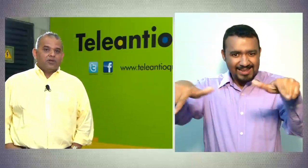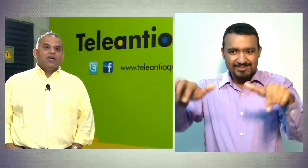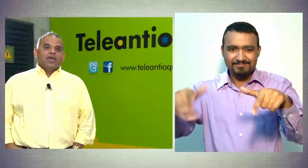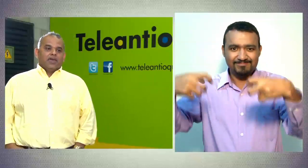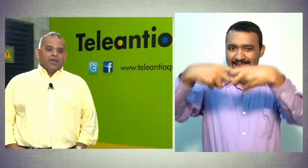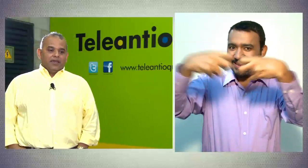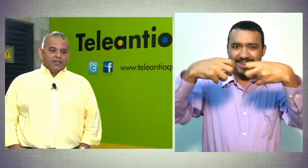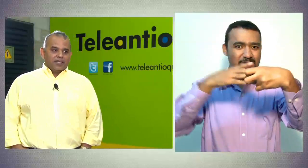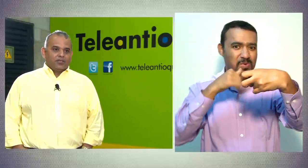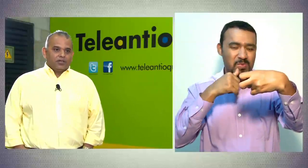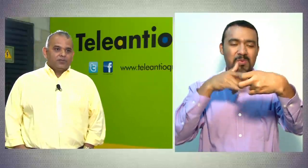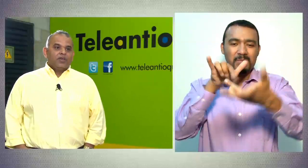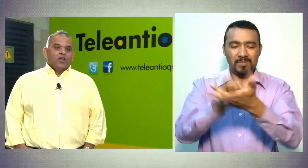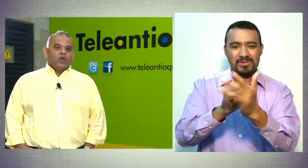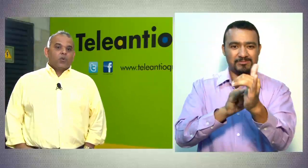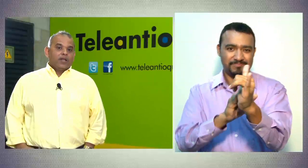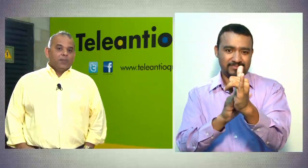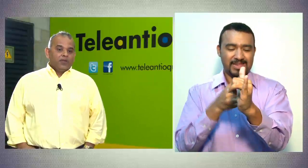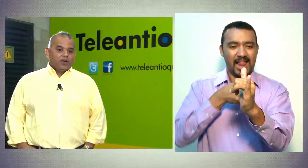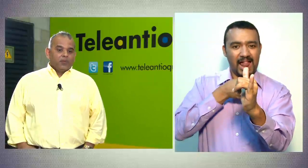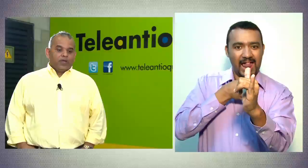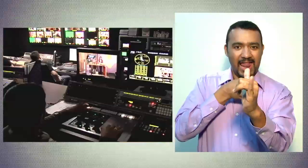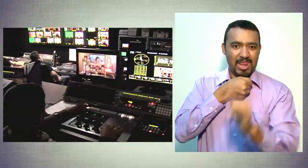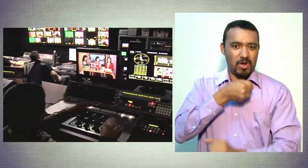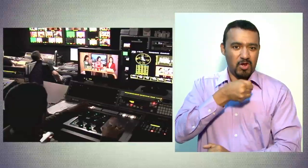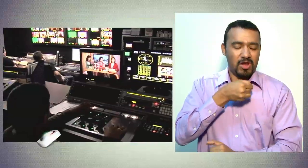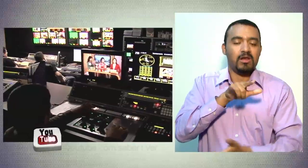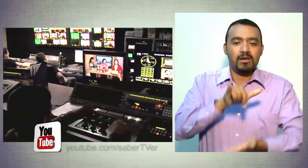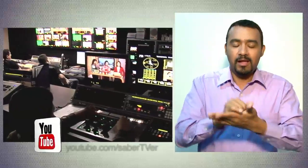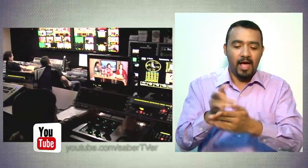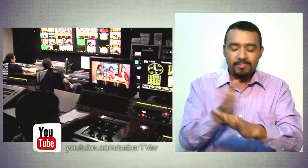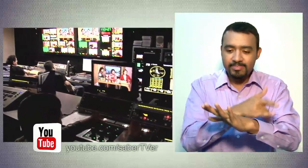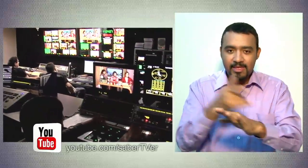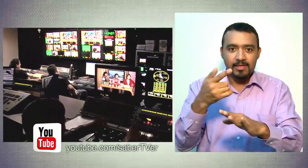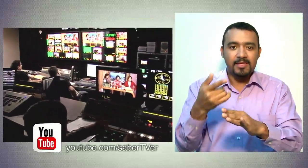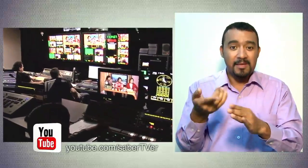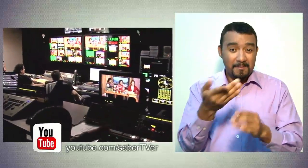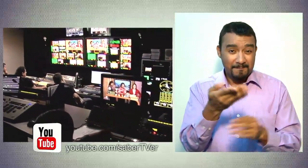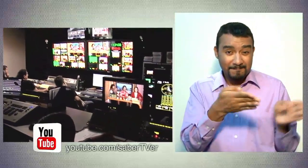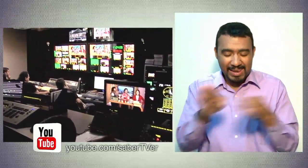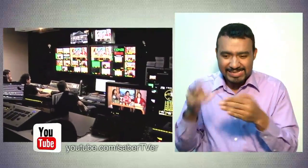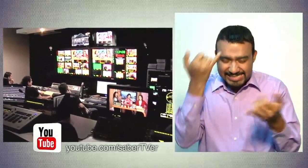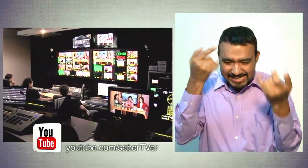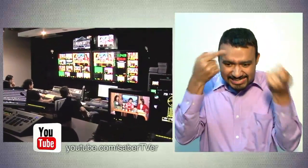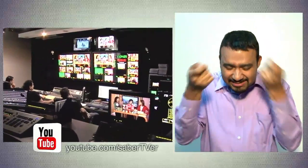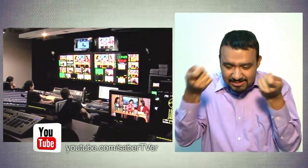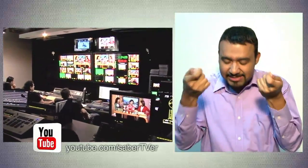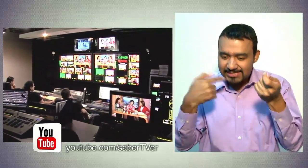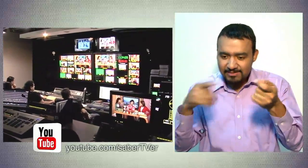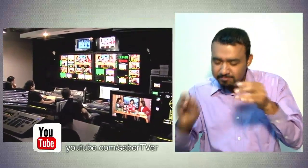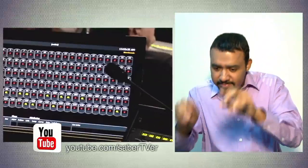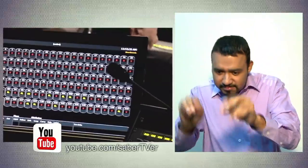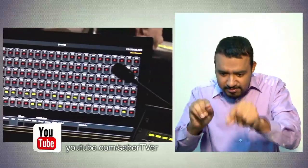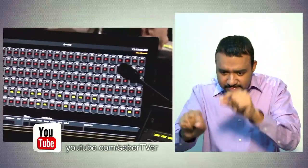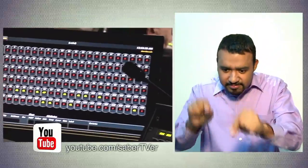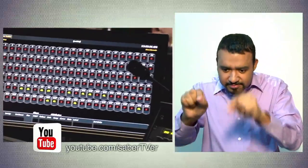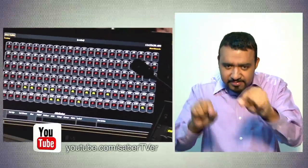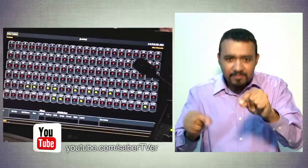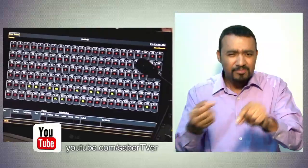en el sector, lo cual impidió que pudiéramos salir al aire y nuestro plan de contingencia planeado no funcionó, aunque tenemos todo un